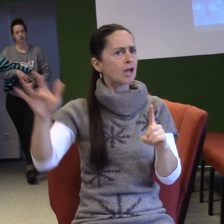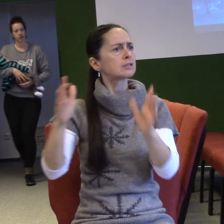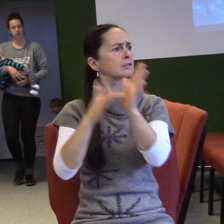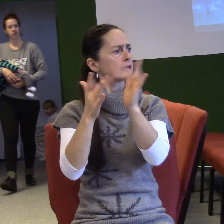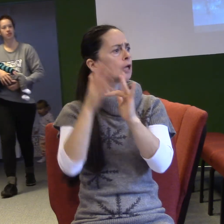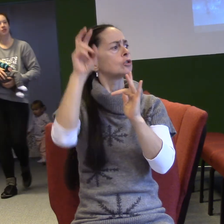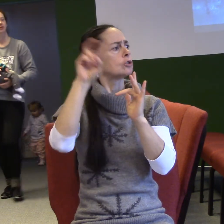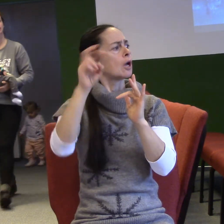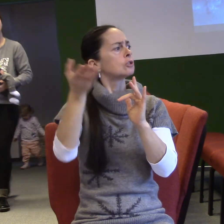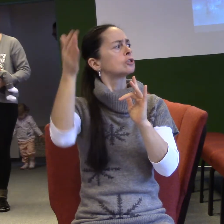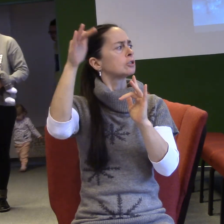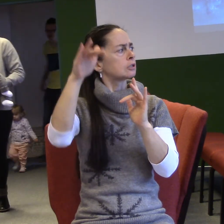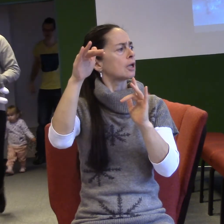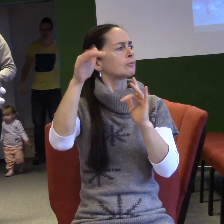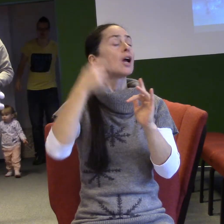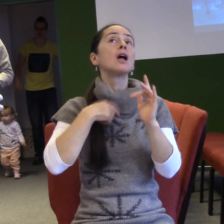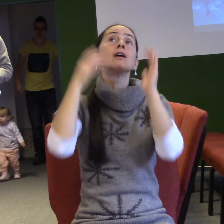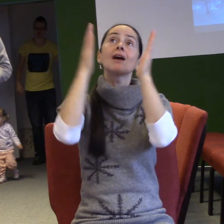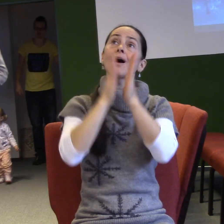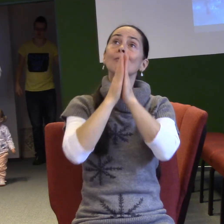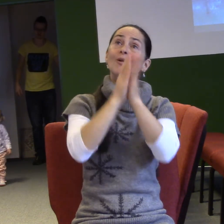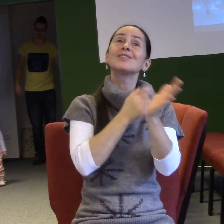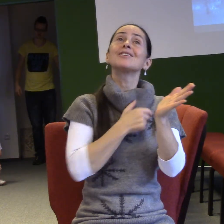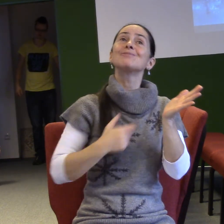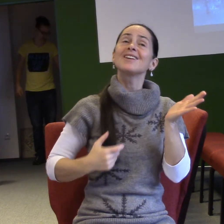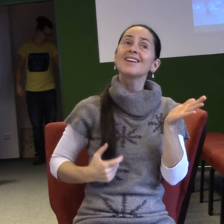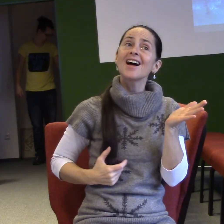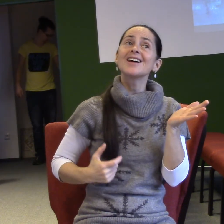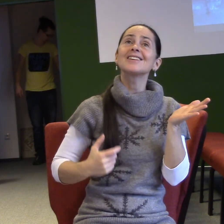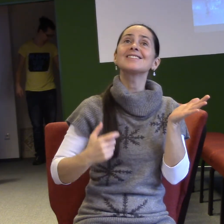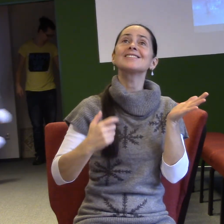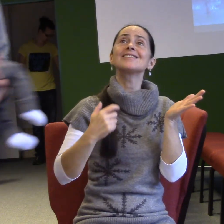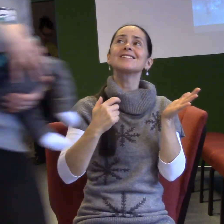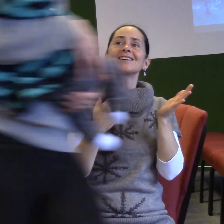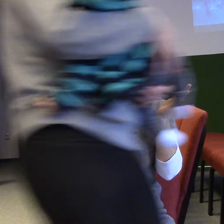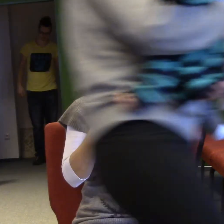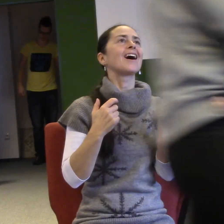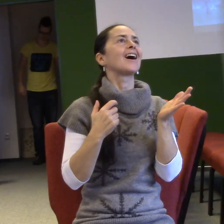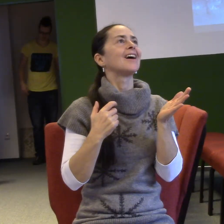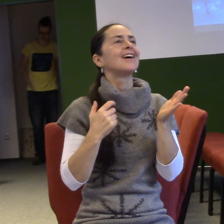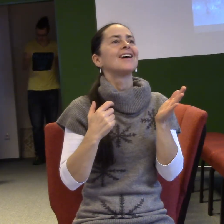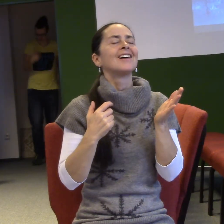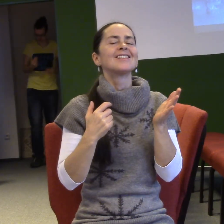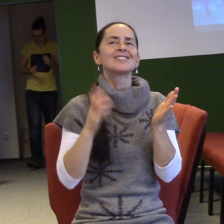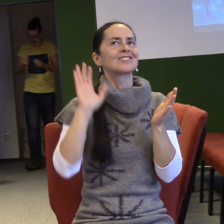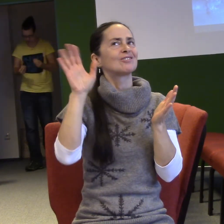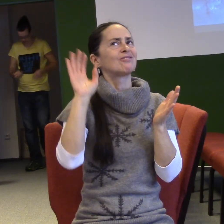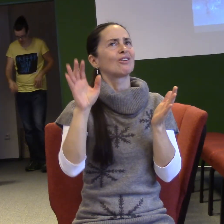Tak se modlím, aby ta tvoje láska, ta tvoje bestarostná a překračující láska, co překračuje každé